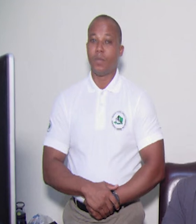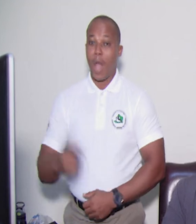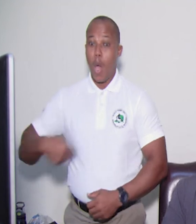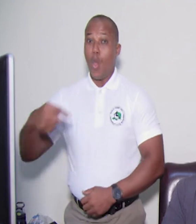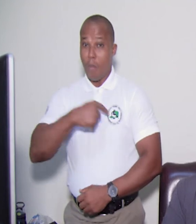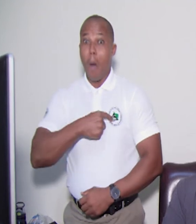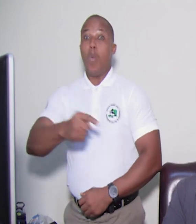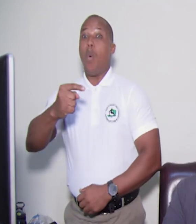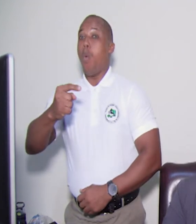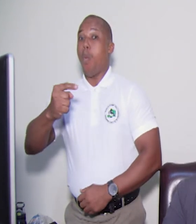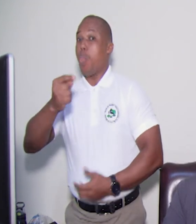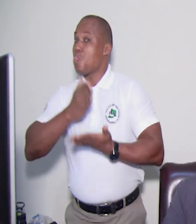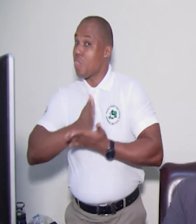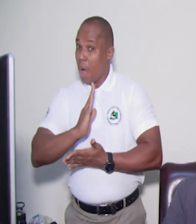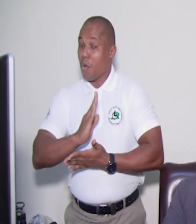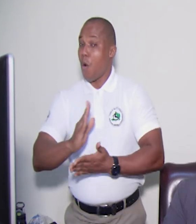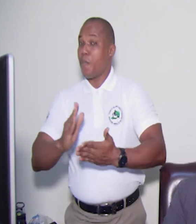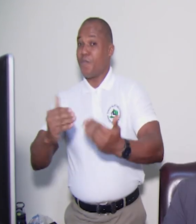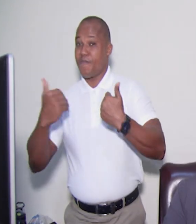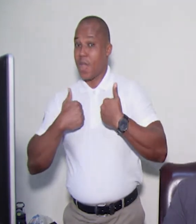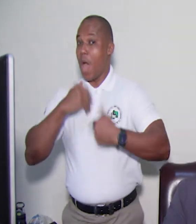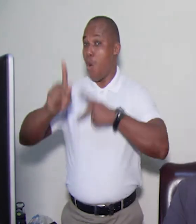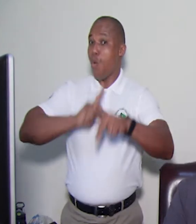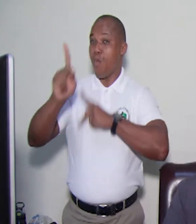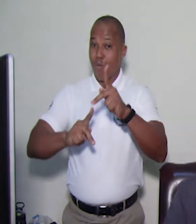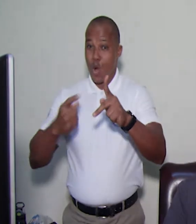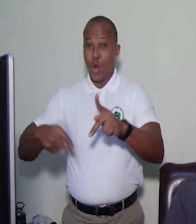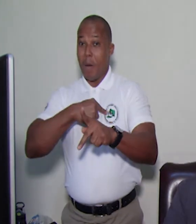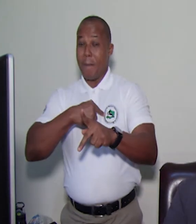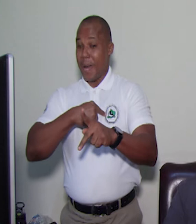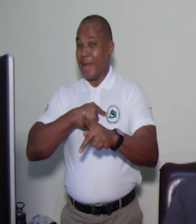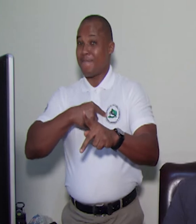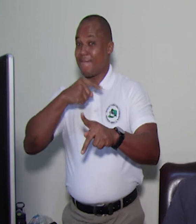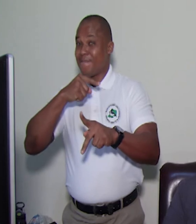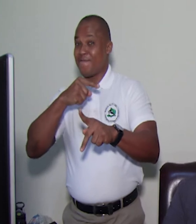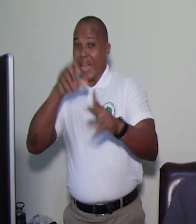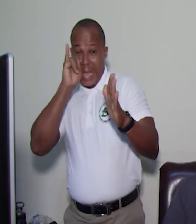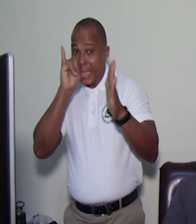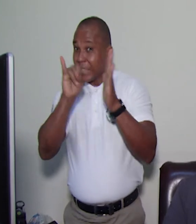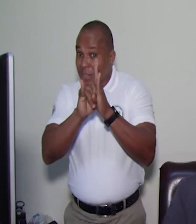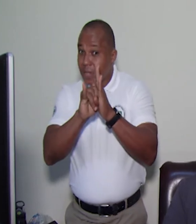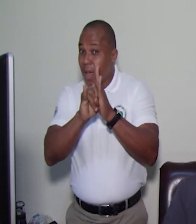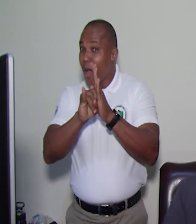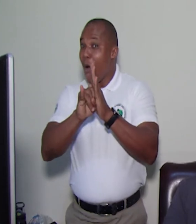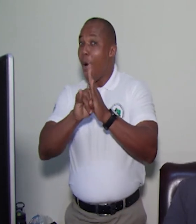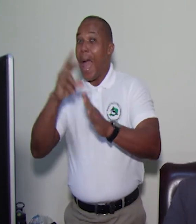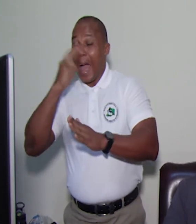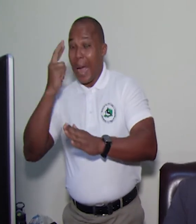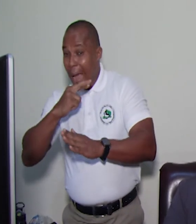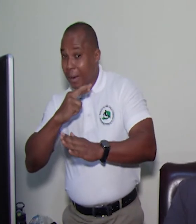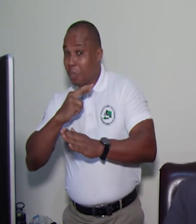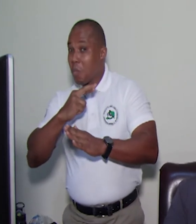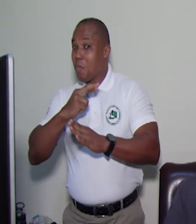Nou konsyen ke genye moun ki patrive identifye mette du fe nan kan kote ki te genye moun ki